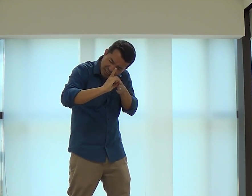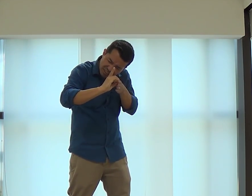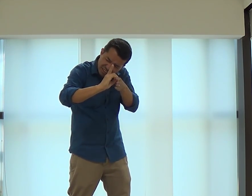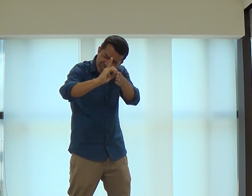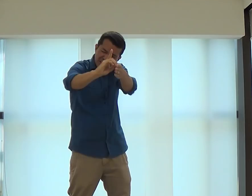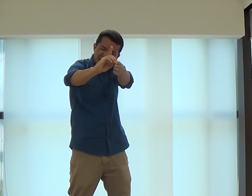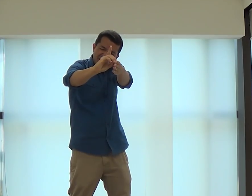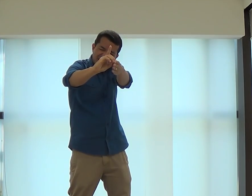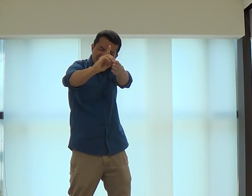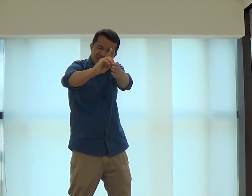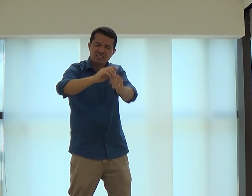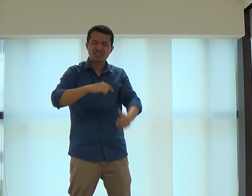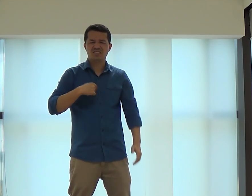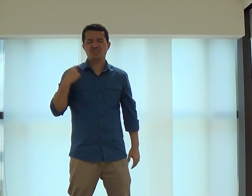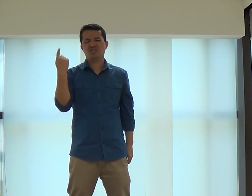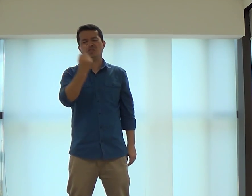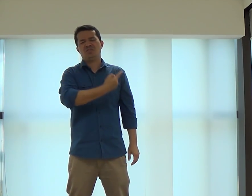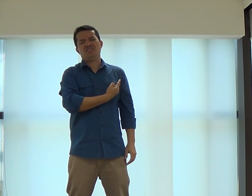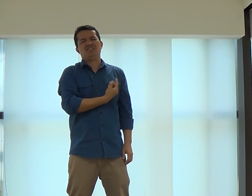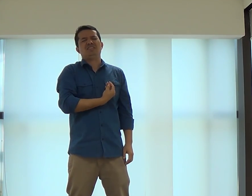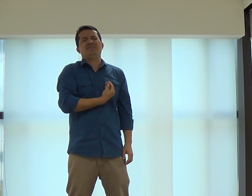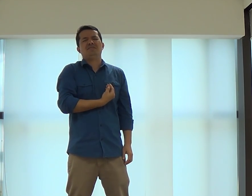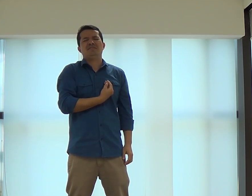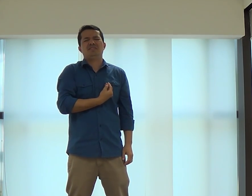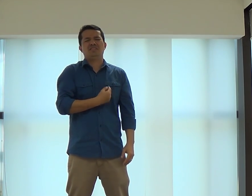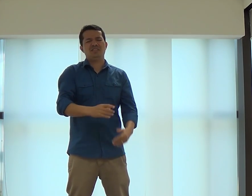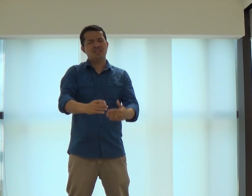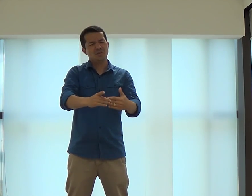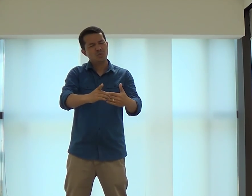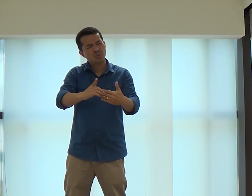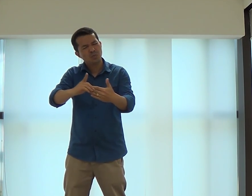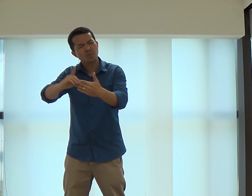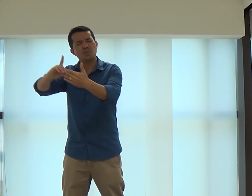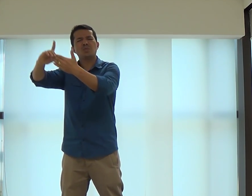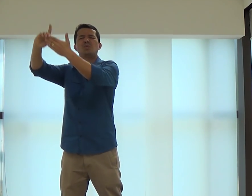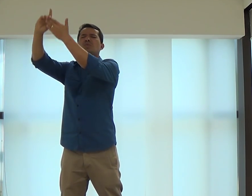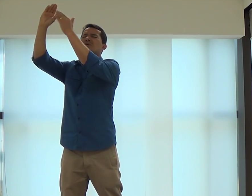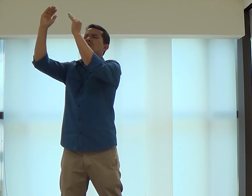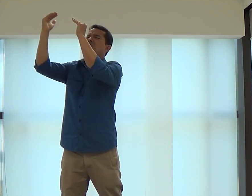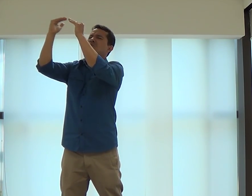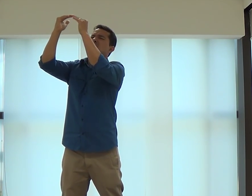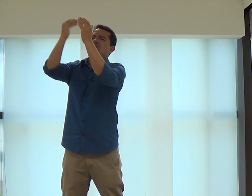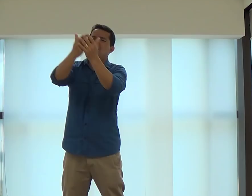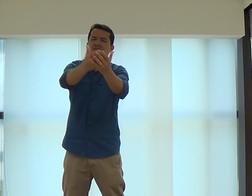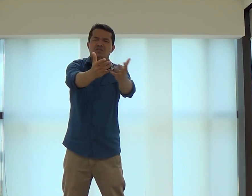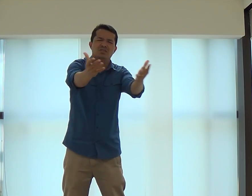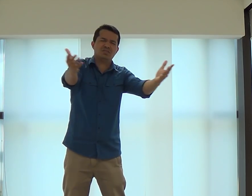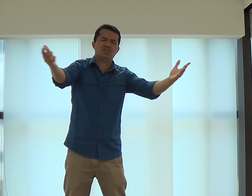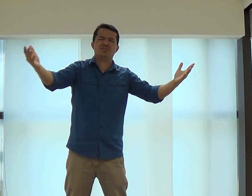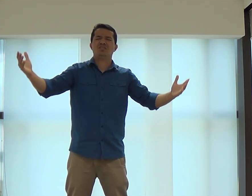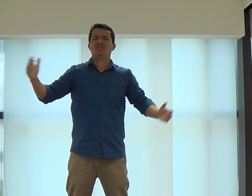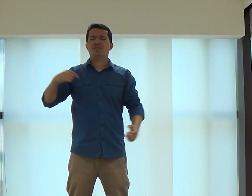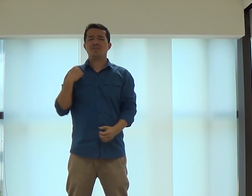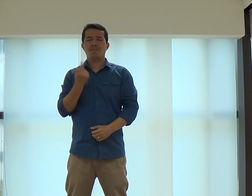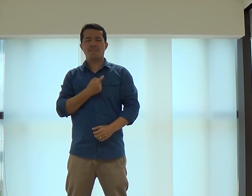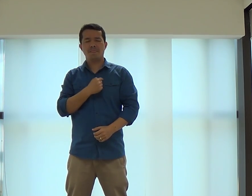liberdade para este lugar. Venha conduzir as nossas vidas. Para que a gente possa estar mais perto de Ti.